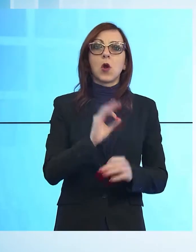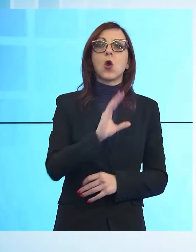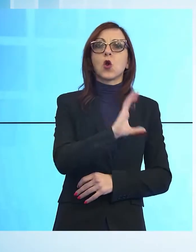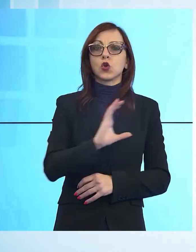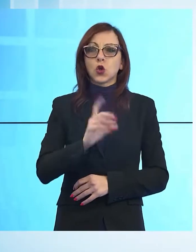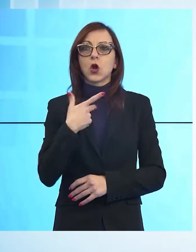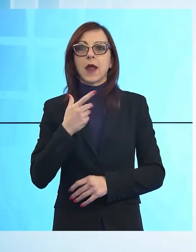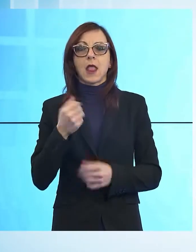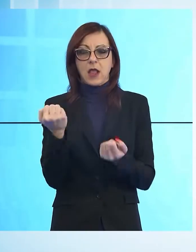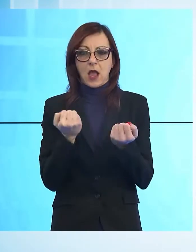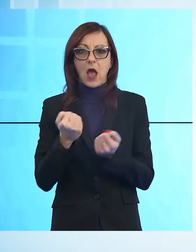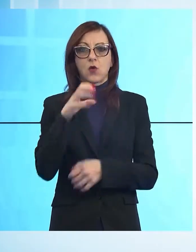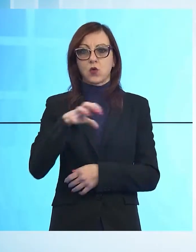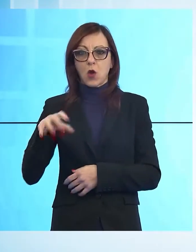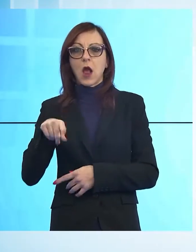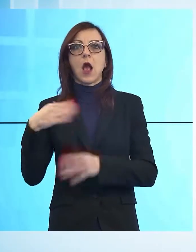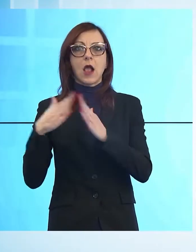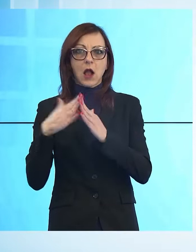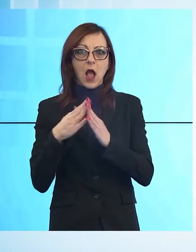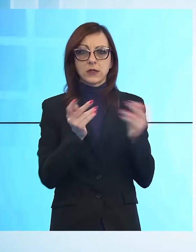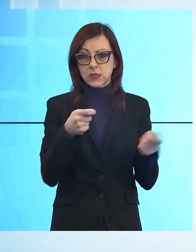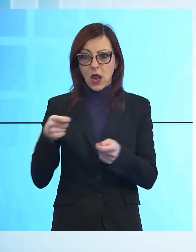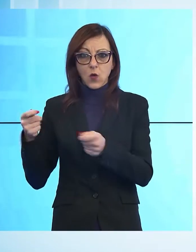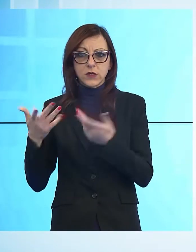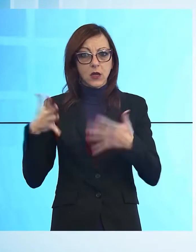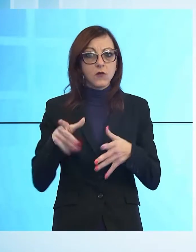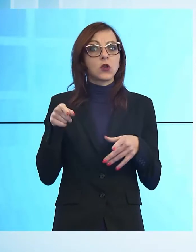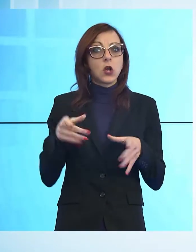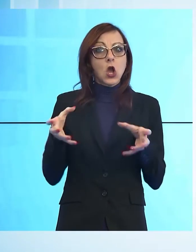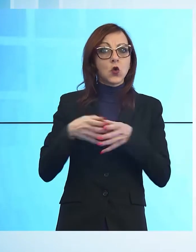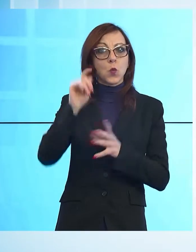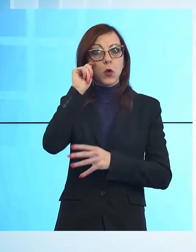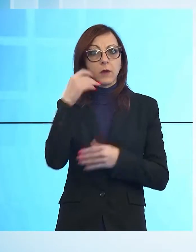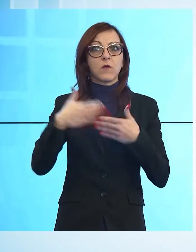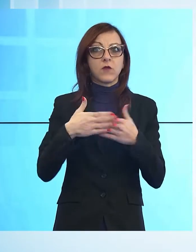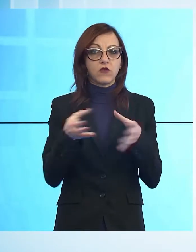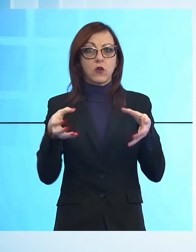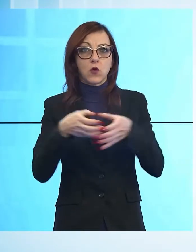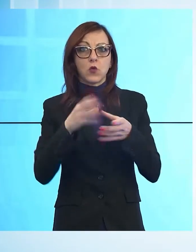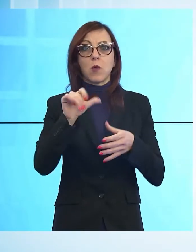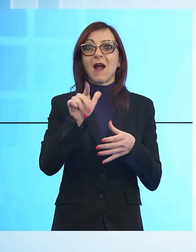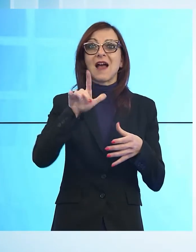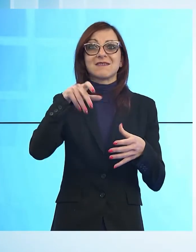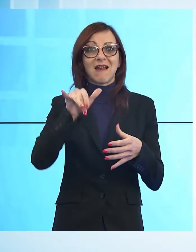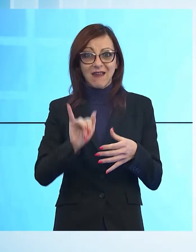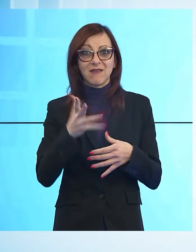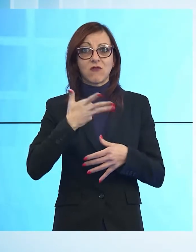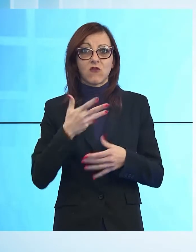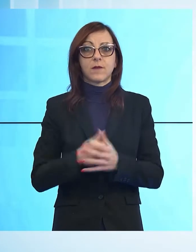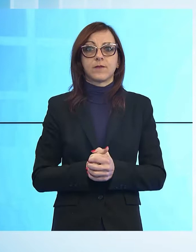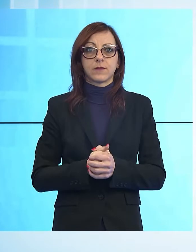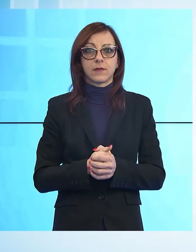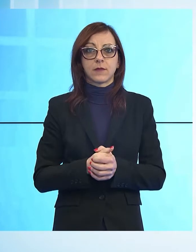locali ed abitazioni ad una organizzazione criminale considerata vicina ai clan dei casaleti. Fine